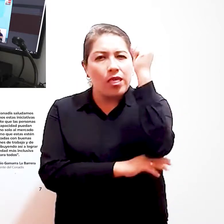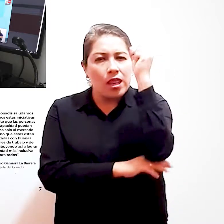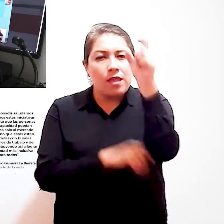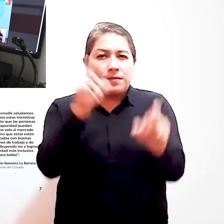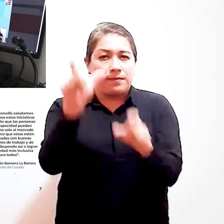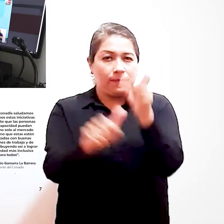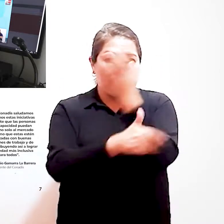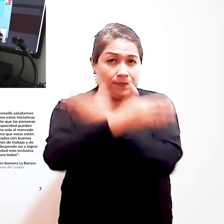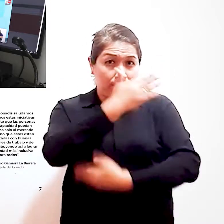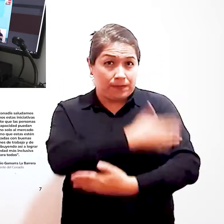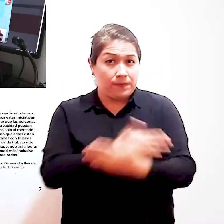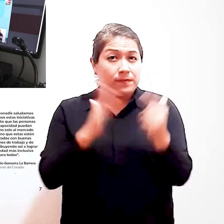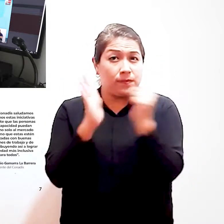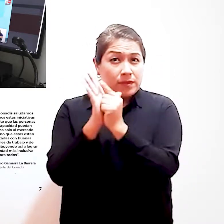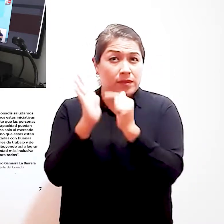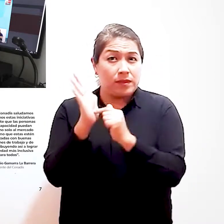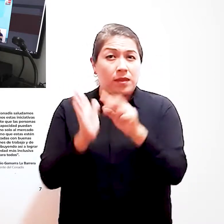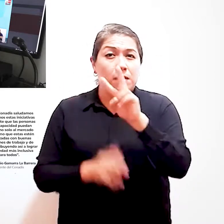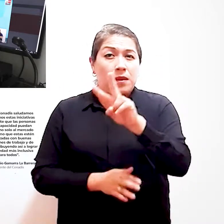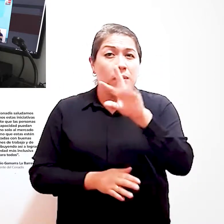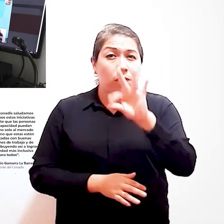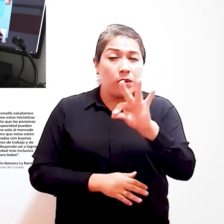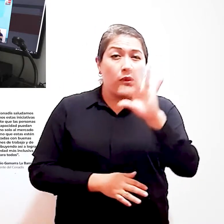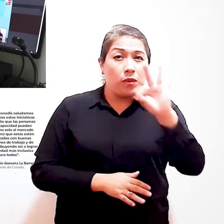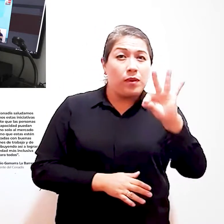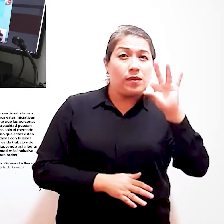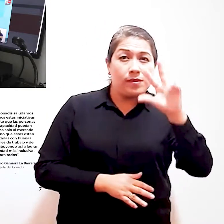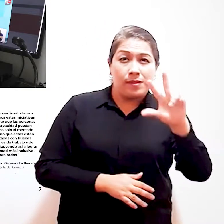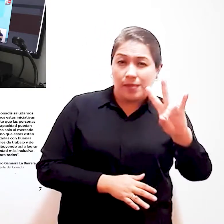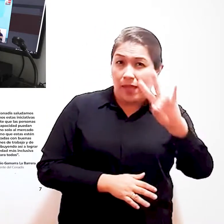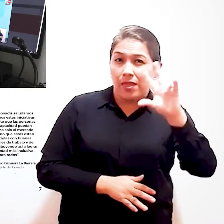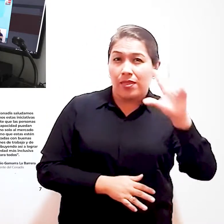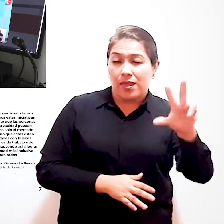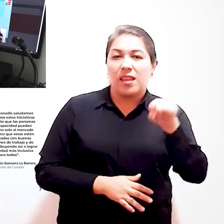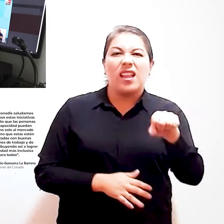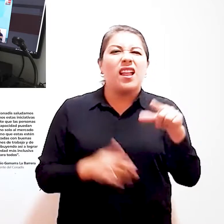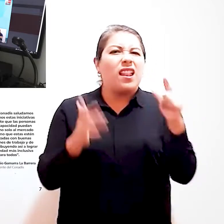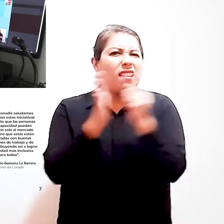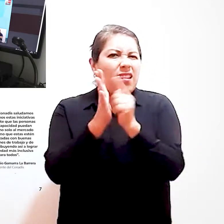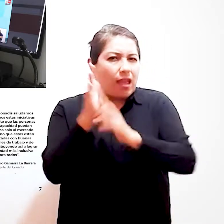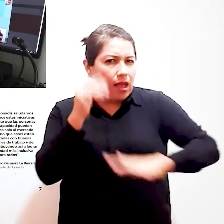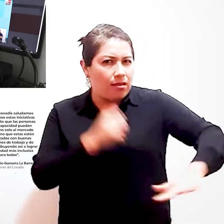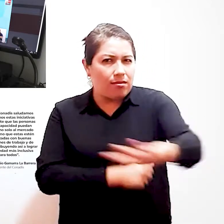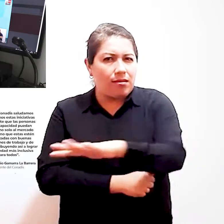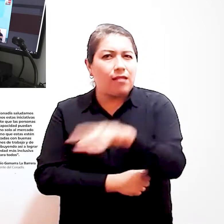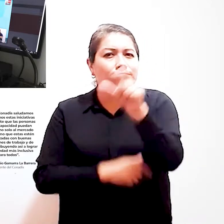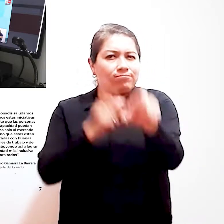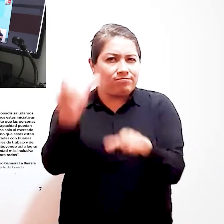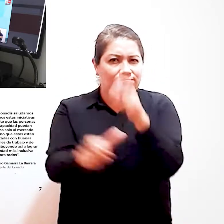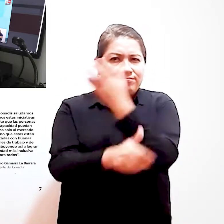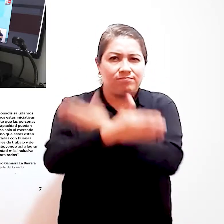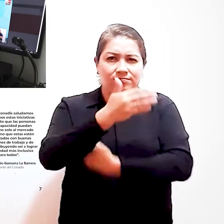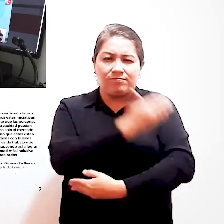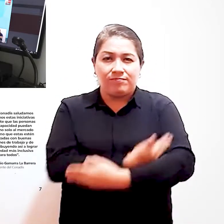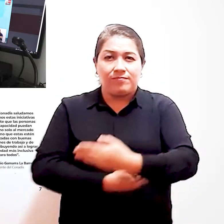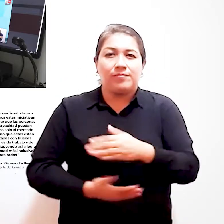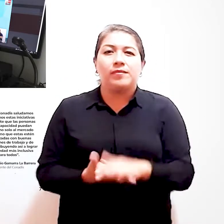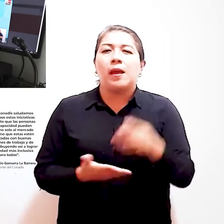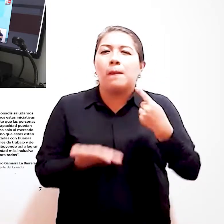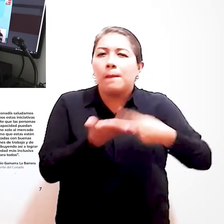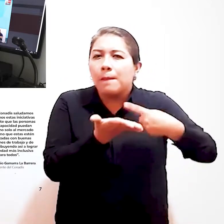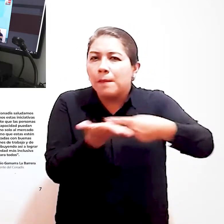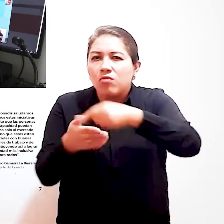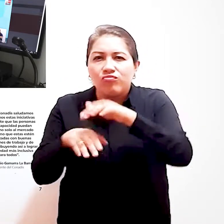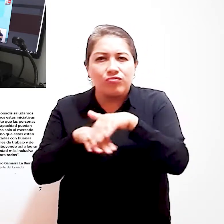de los Derechos de las Personas con Discapacidad La Ley Número 29973, Ley General de la Persona con